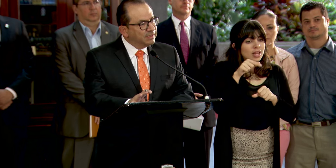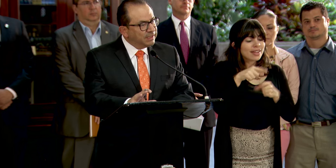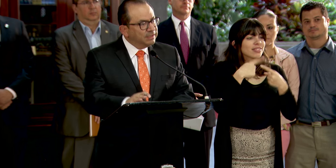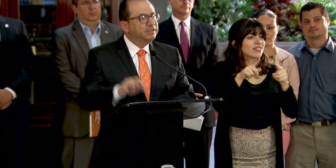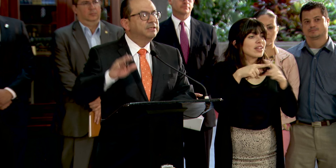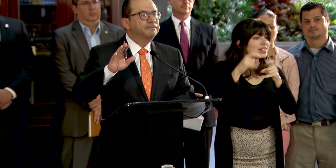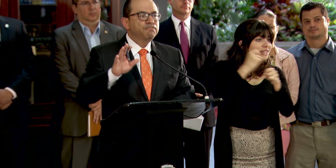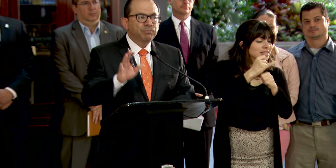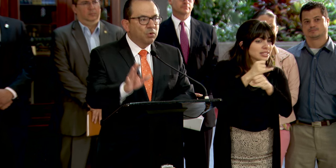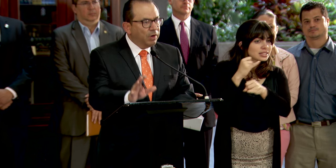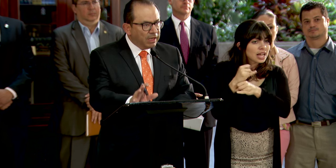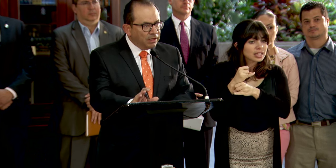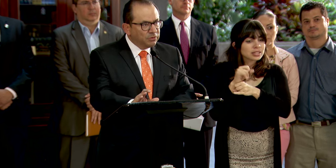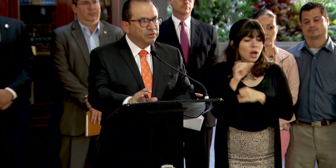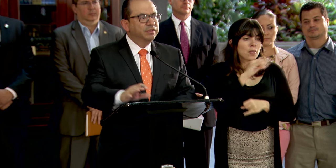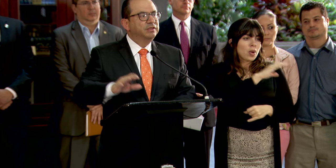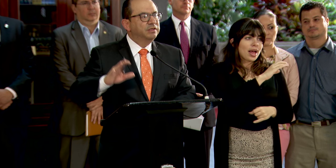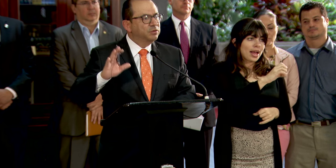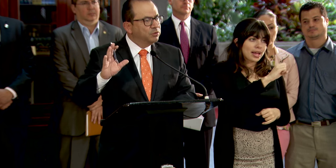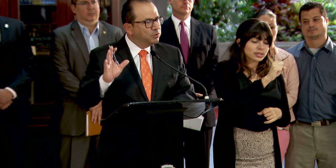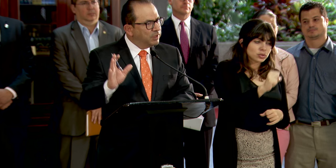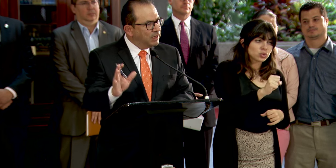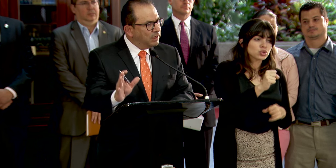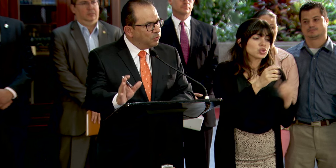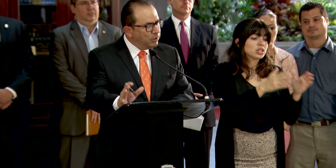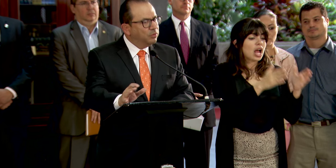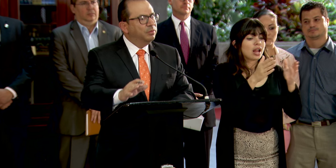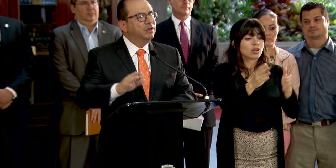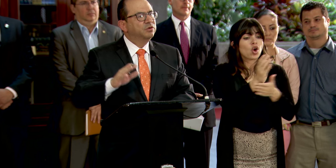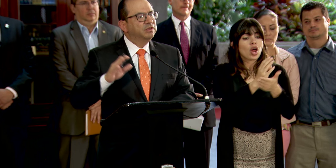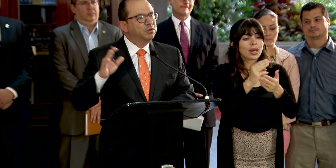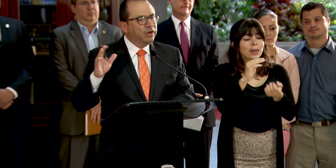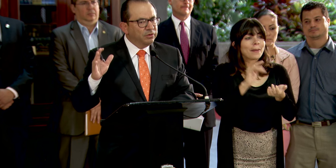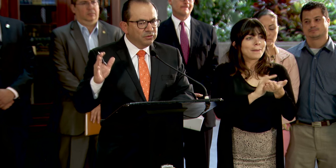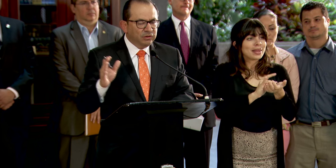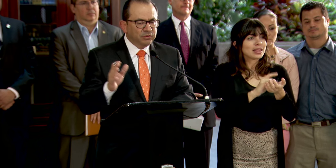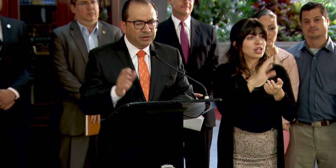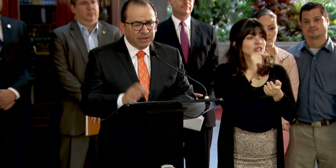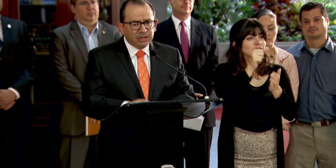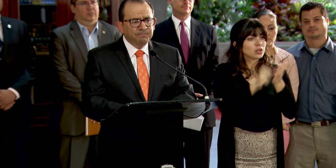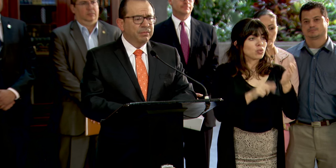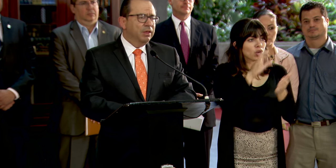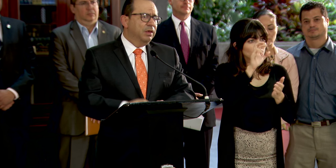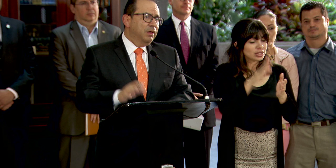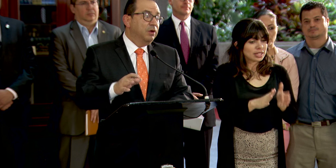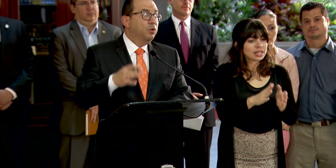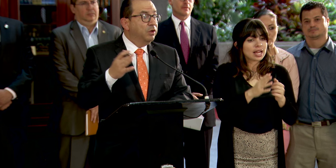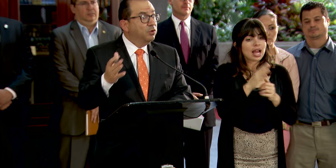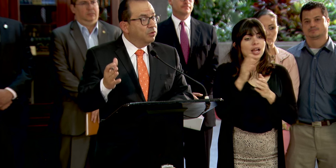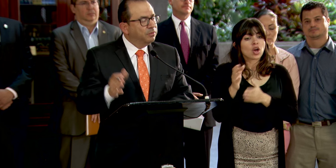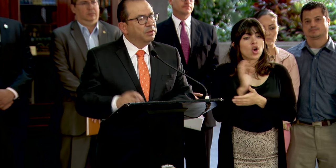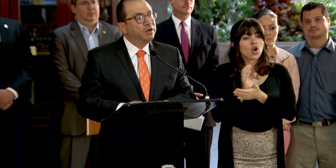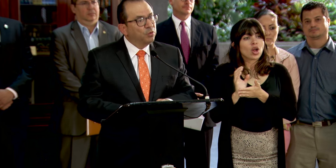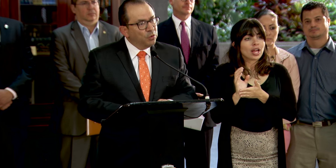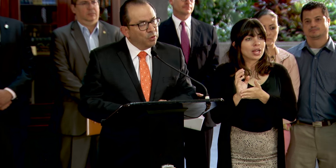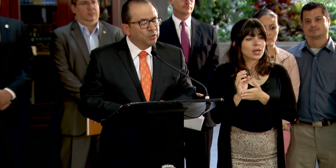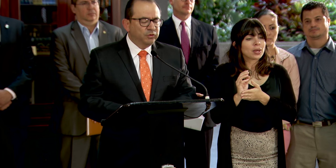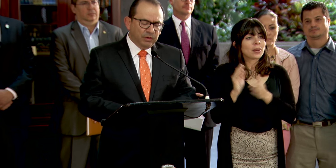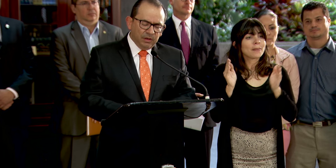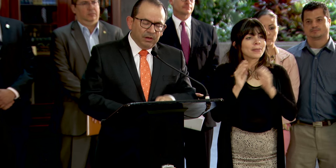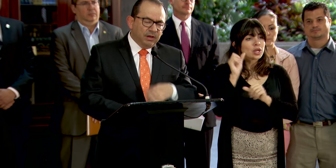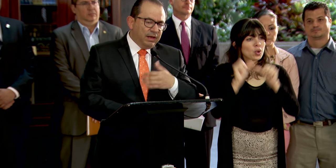diversas instancias, como la Caja Costarricense de Seguro Social, el Colegio de Médicos y Cirujanos de Costa Rica, el Colegio de